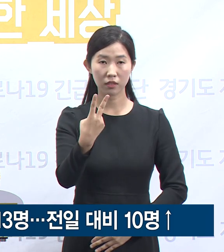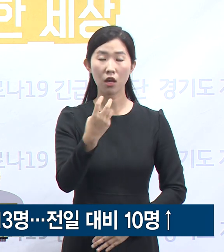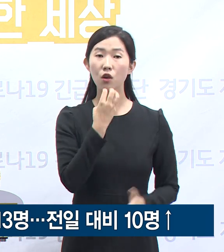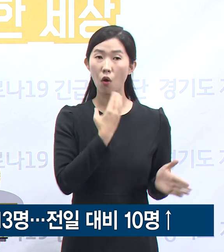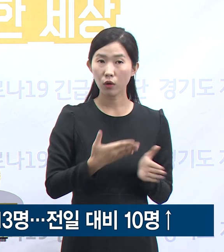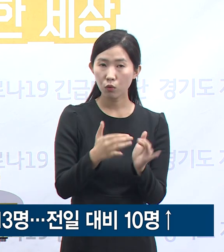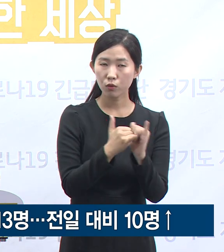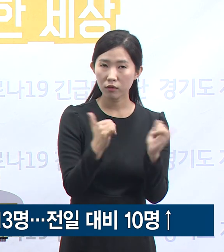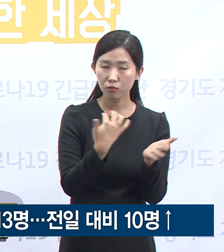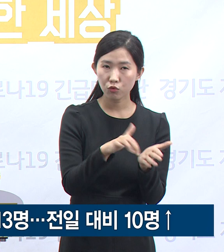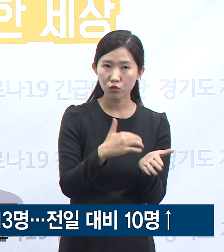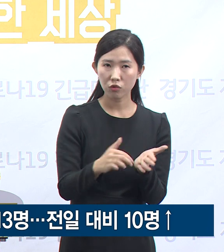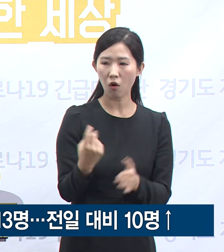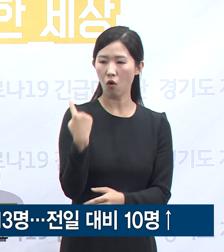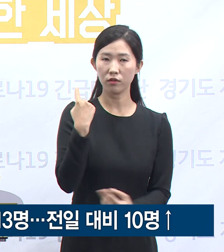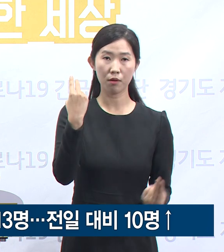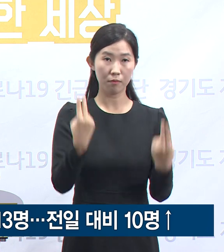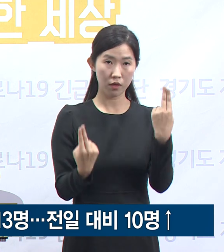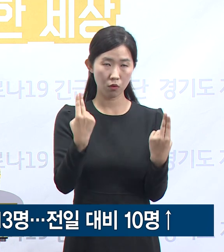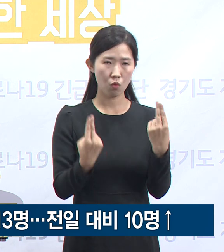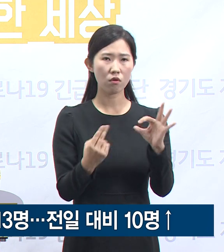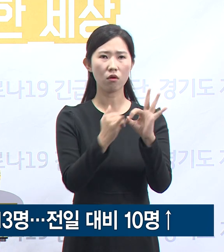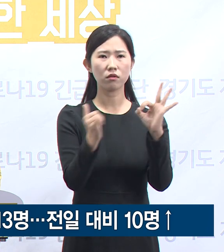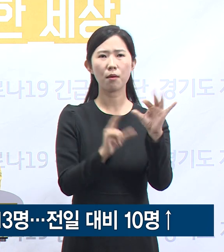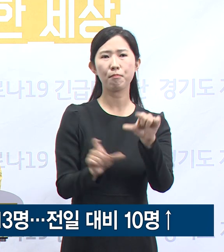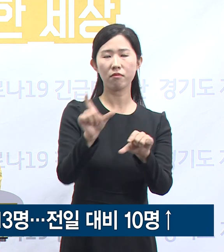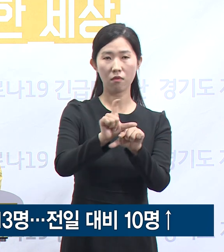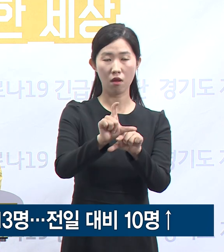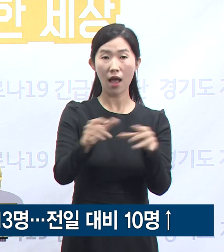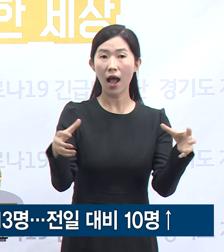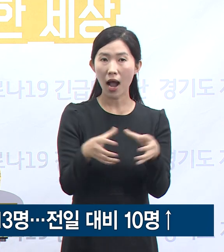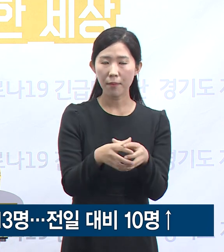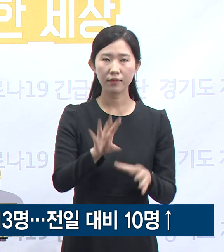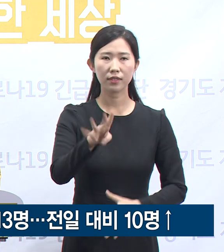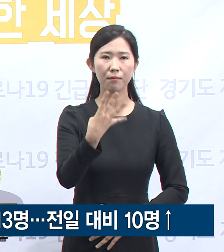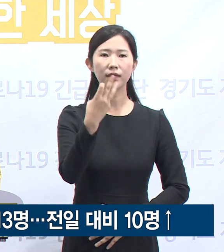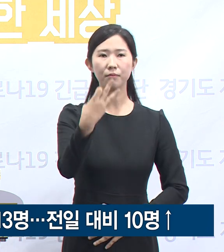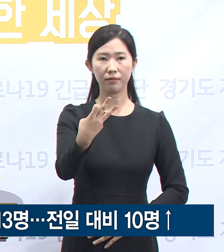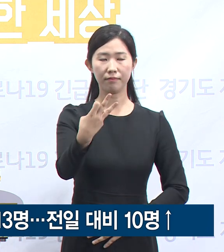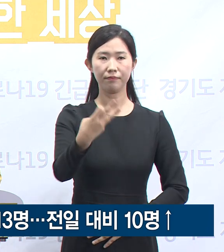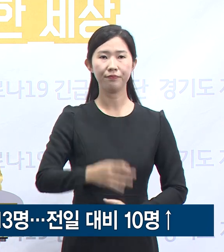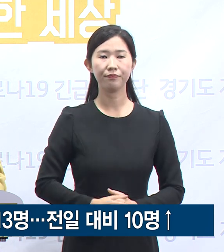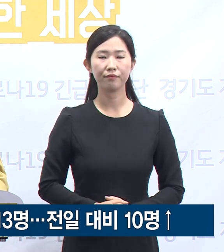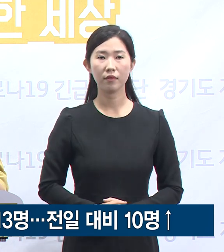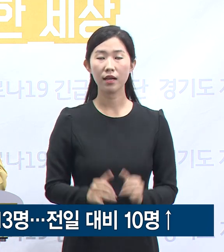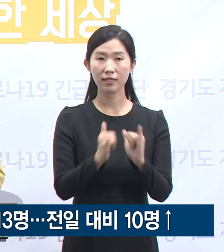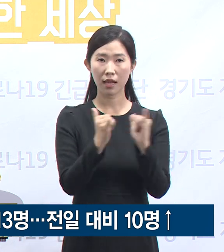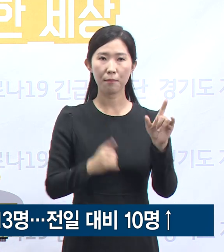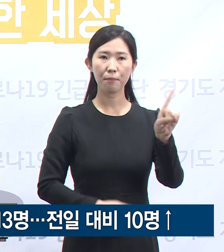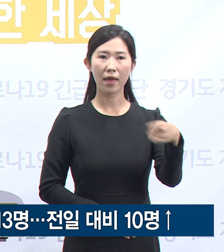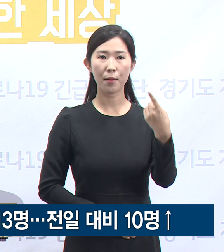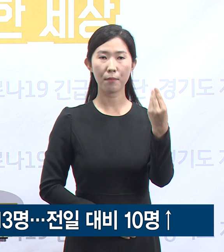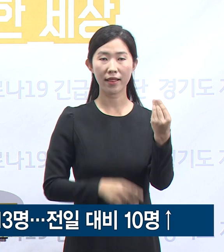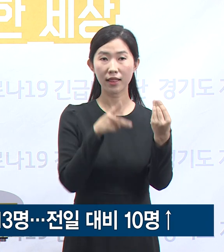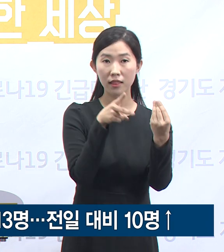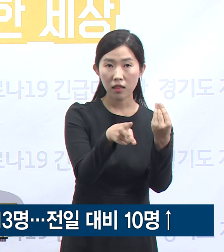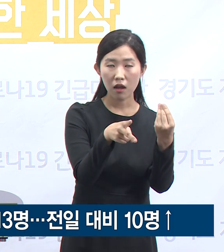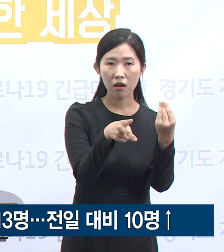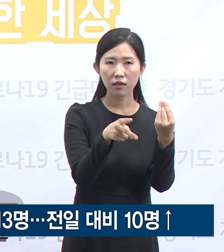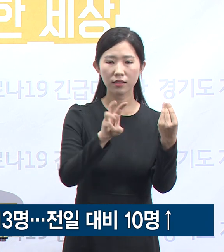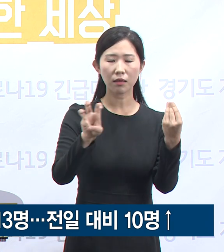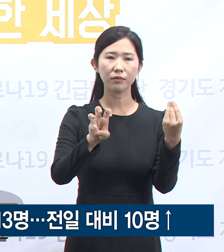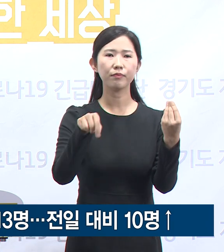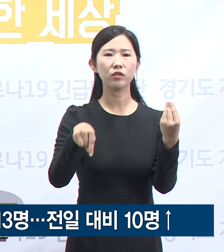전일 오전 0시 대비 10명이 증가하여 총 413명입니다. 인구 100만 명당 확진자 발생 수는 30